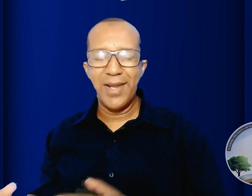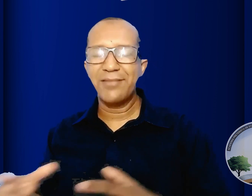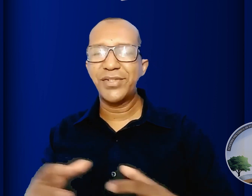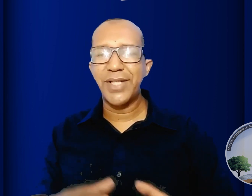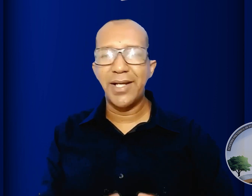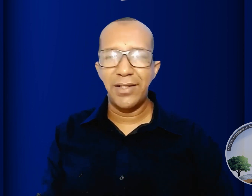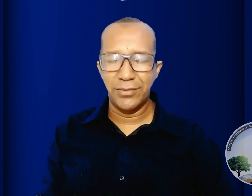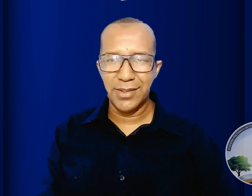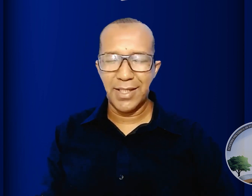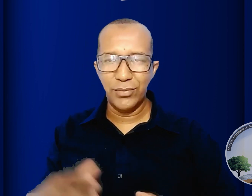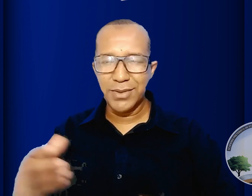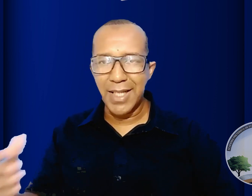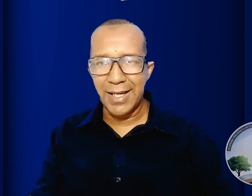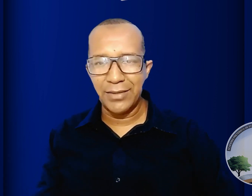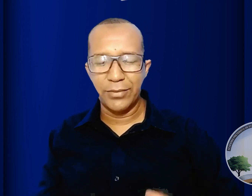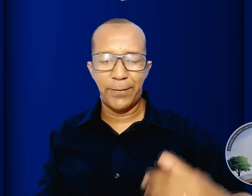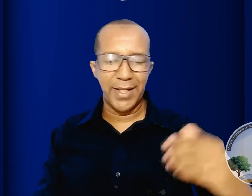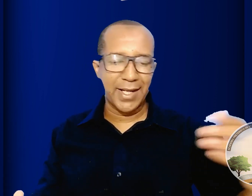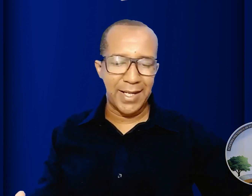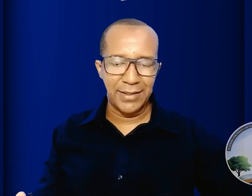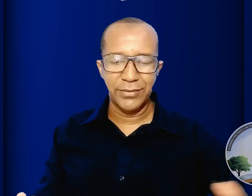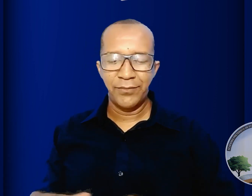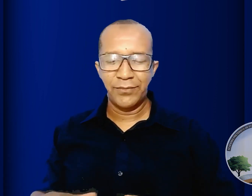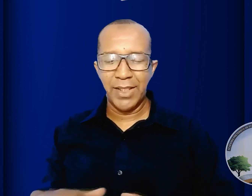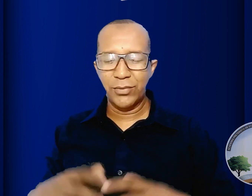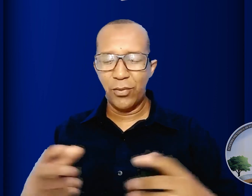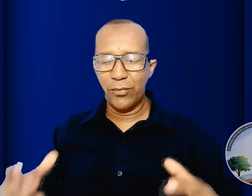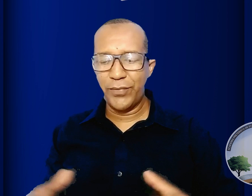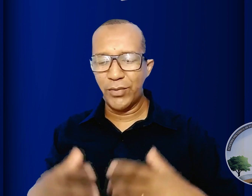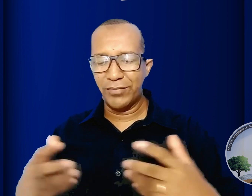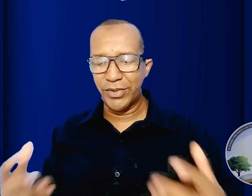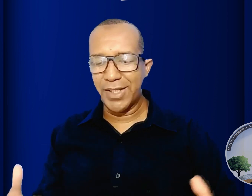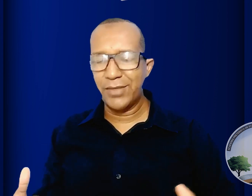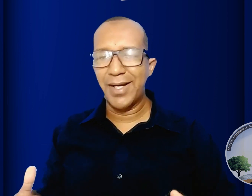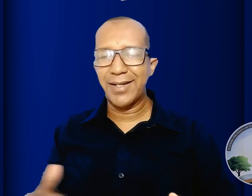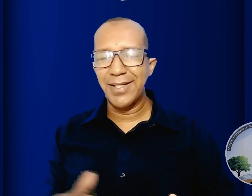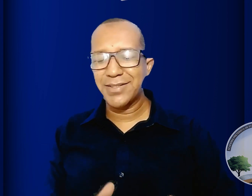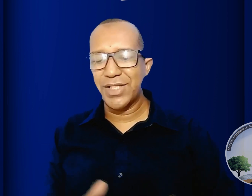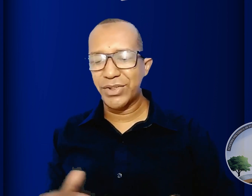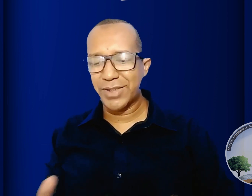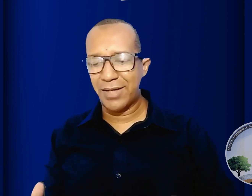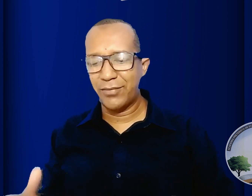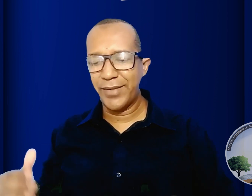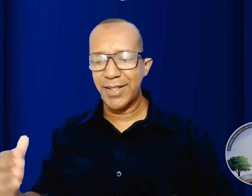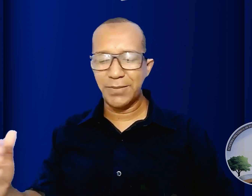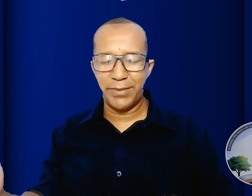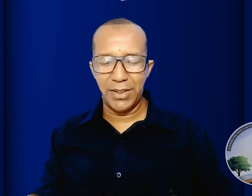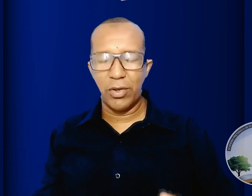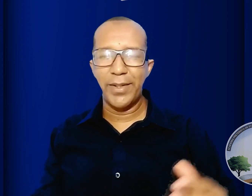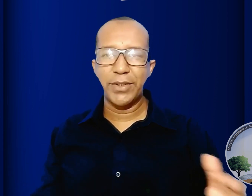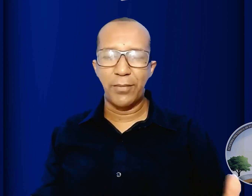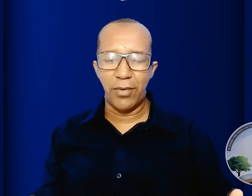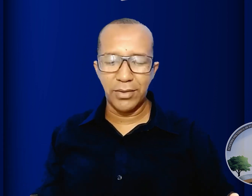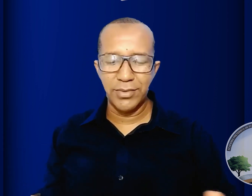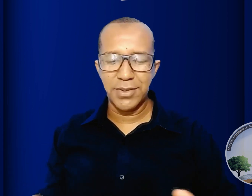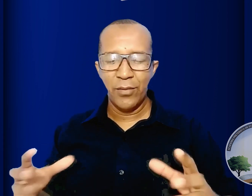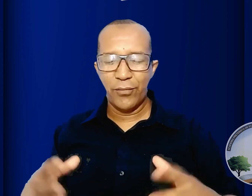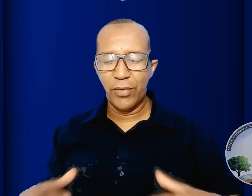Evangelho anunciado, pregado tendo ouvido o Evangelho aqueles que estavam espiritualmente mortos foram